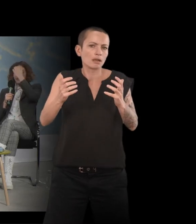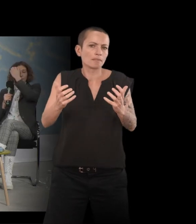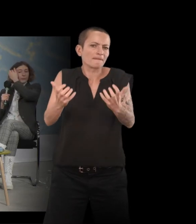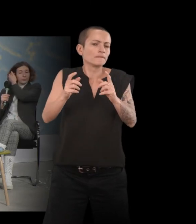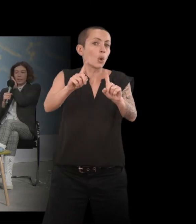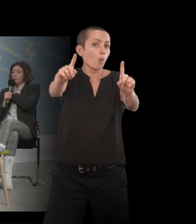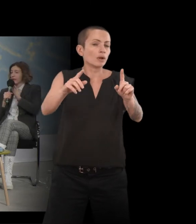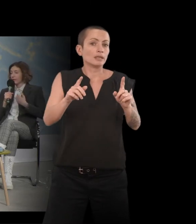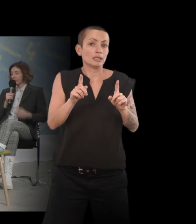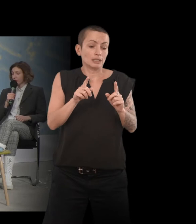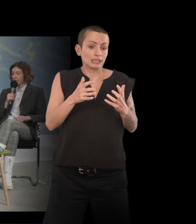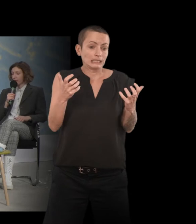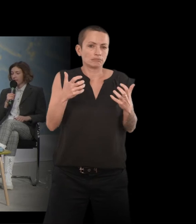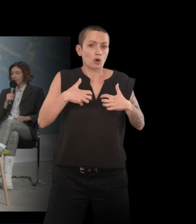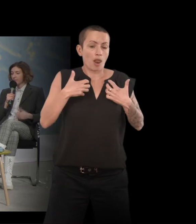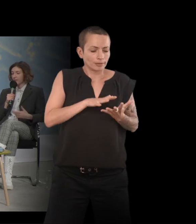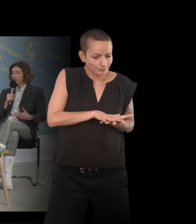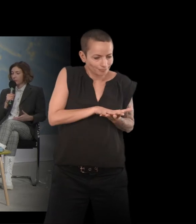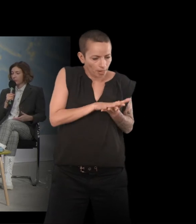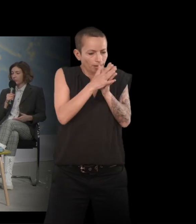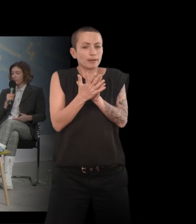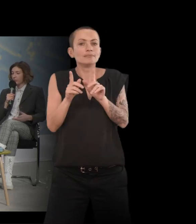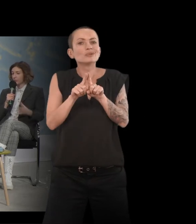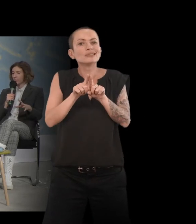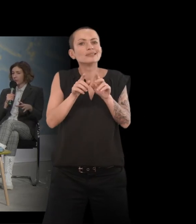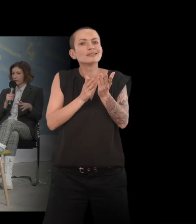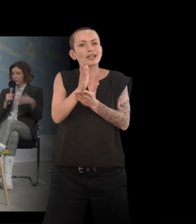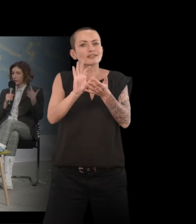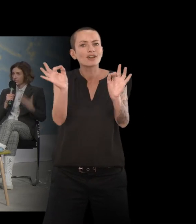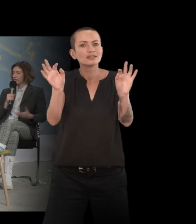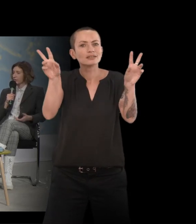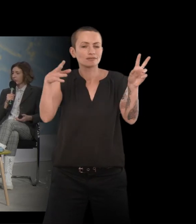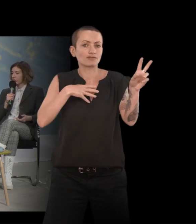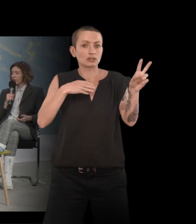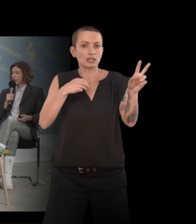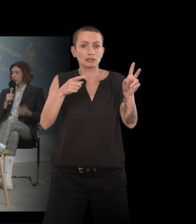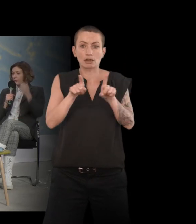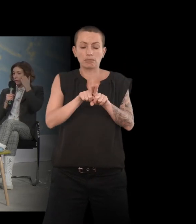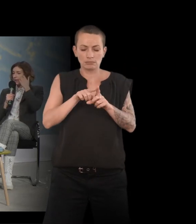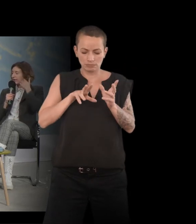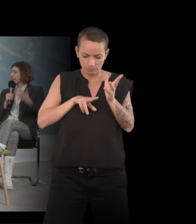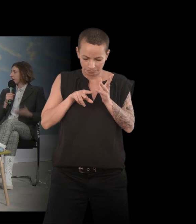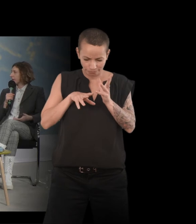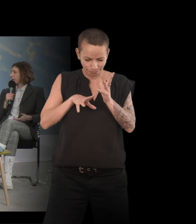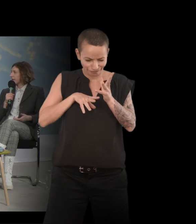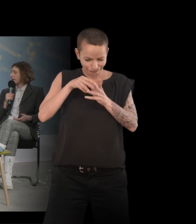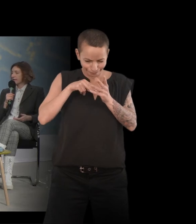donc, voilà, de la transformer. Et en même temps, il y hors de soi le fait de sortir de son corps, de le regarder à l'extérieur et